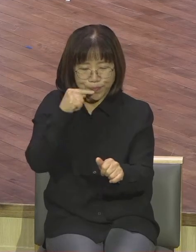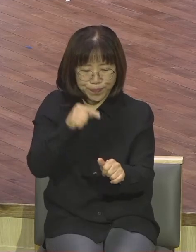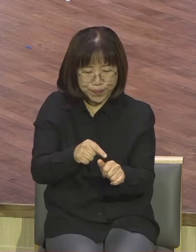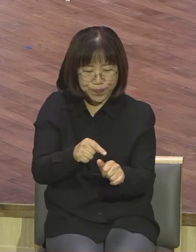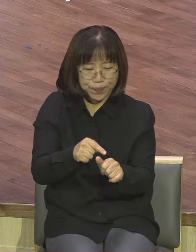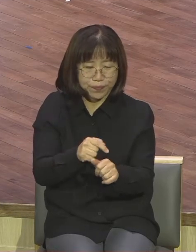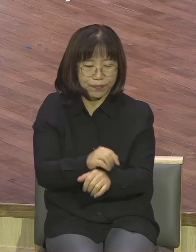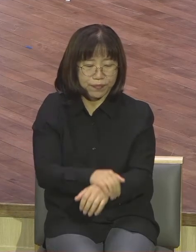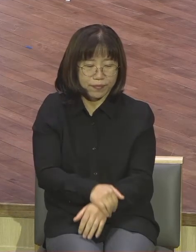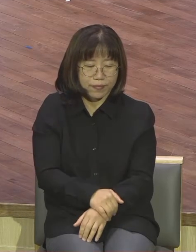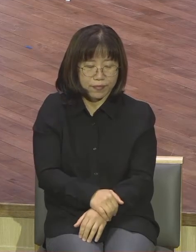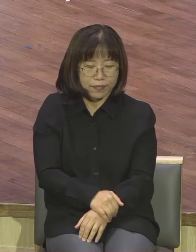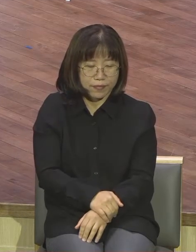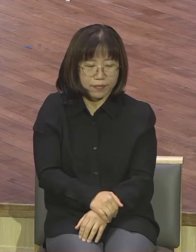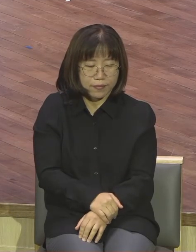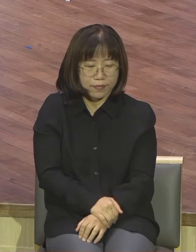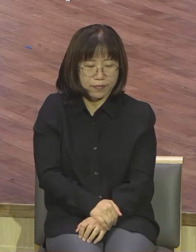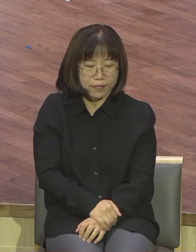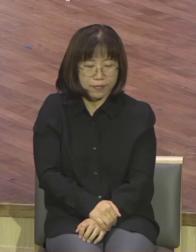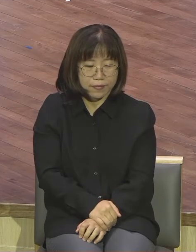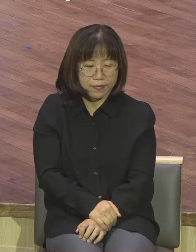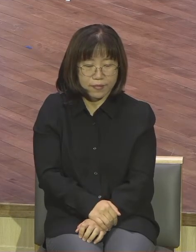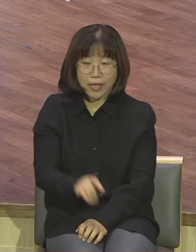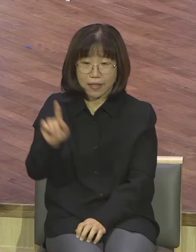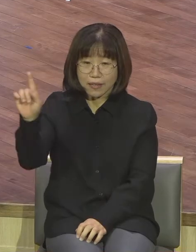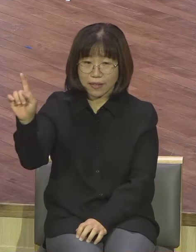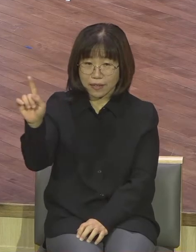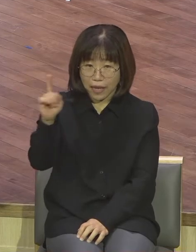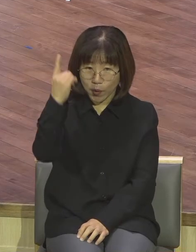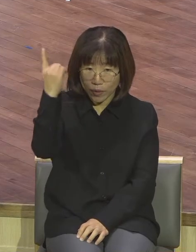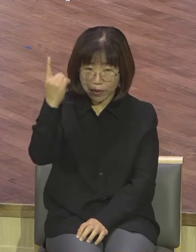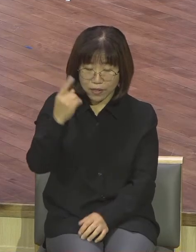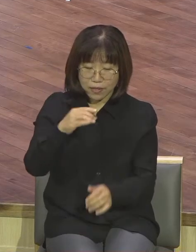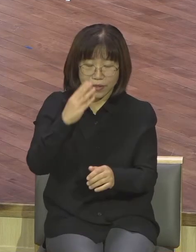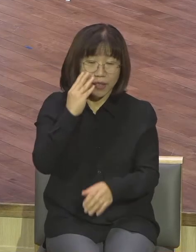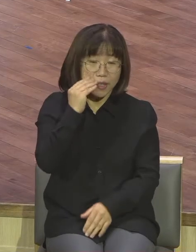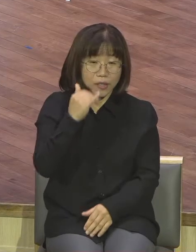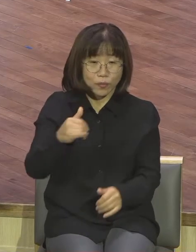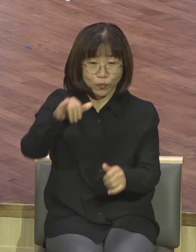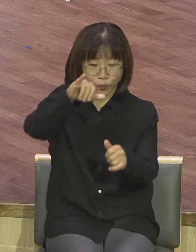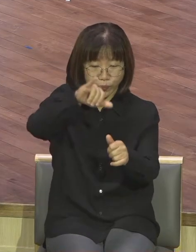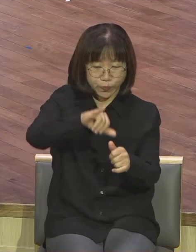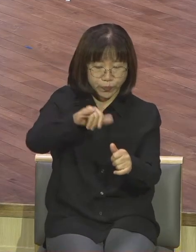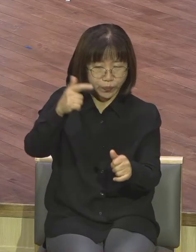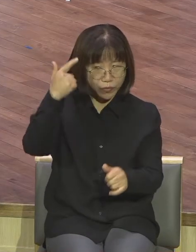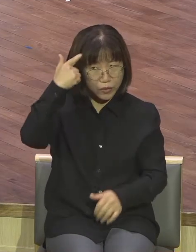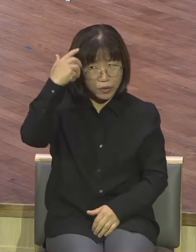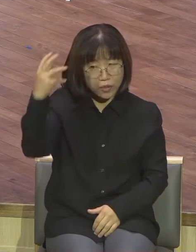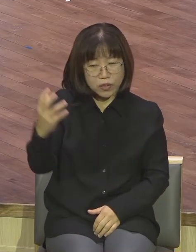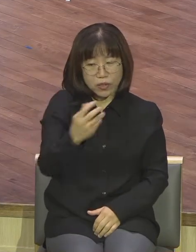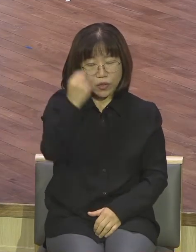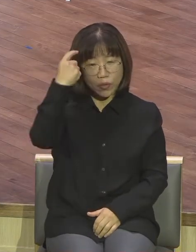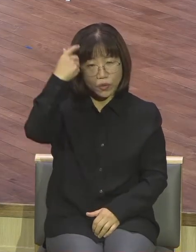다윗에게 하나님의 영 뭡니까? 곧 성령이 쫙 임했어요